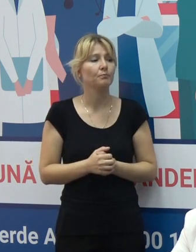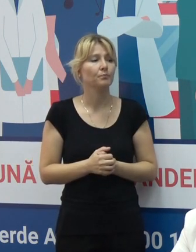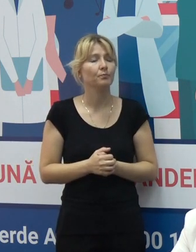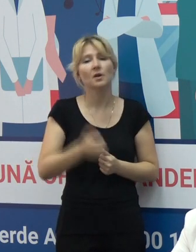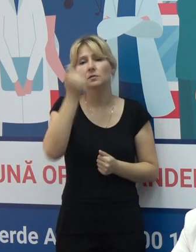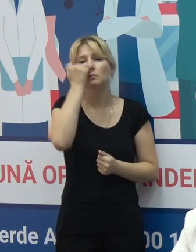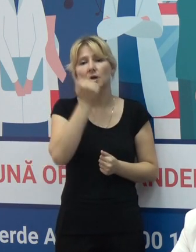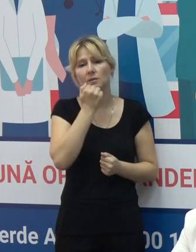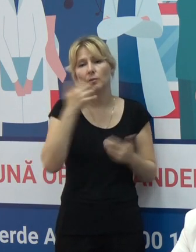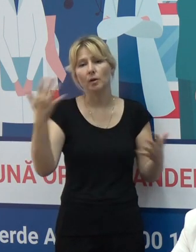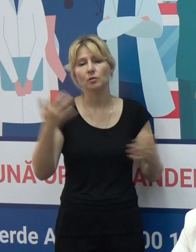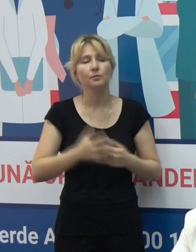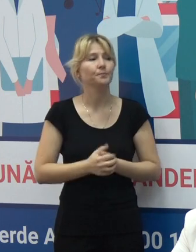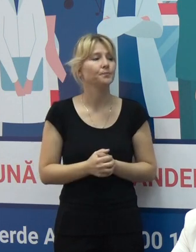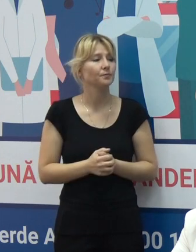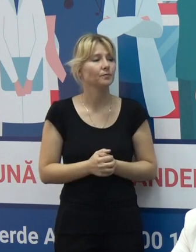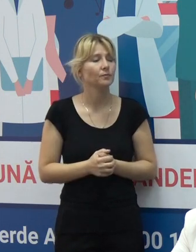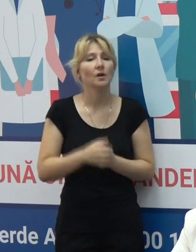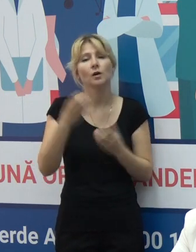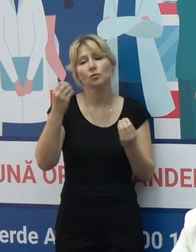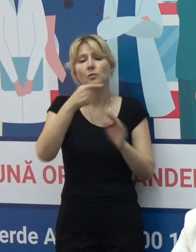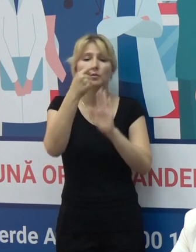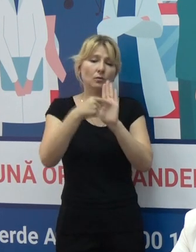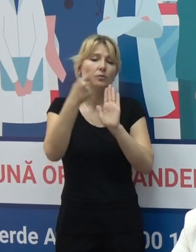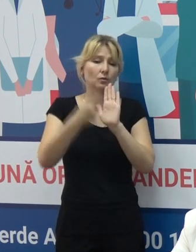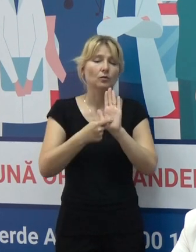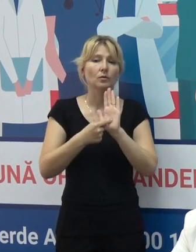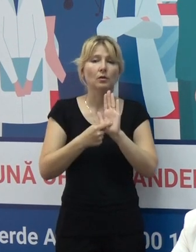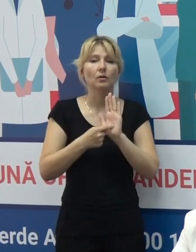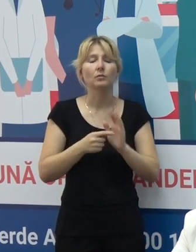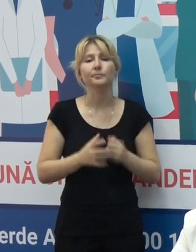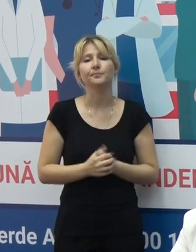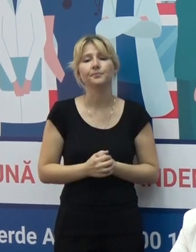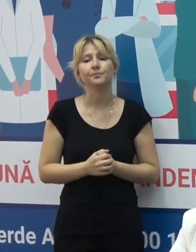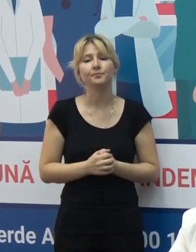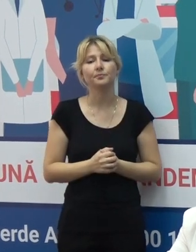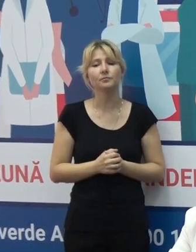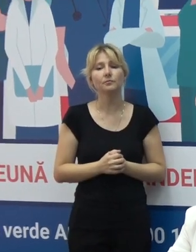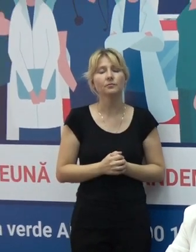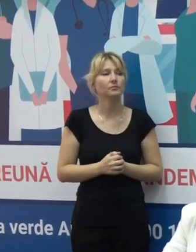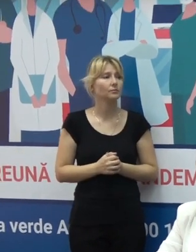Mulțumesc mult! Dacă vor fi întrebări, revenim la anumite subiecte.